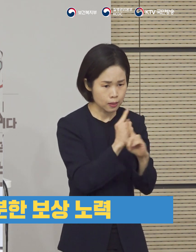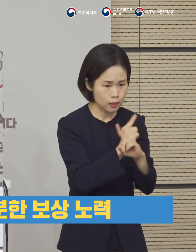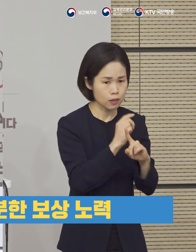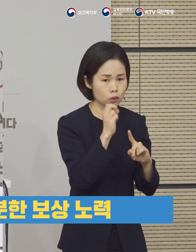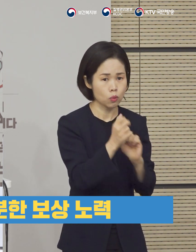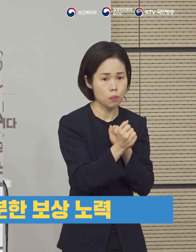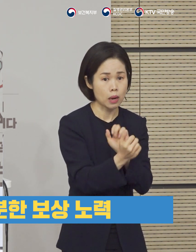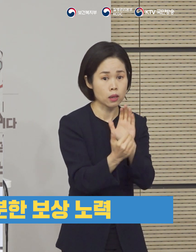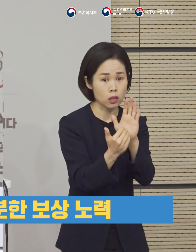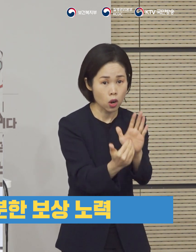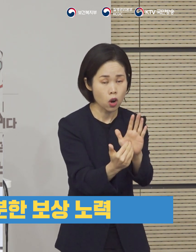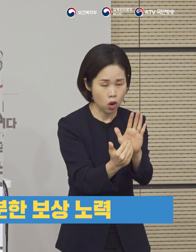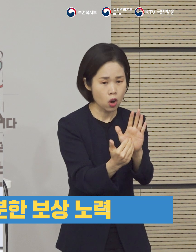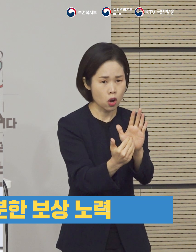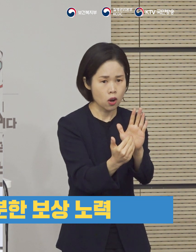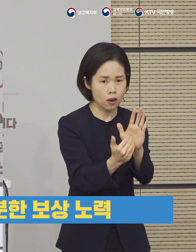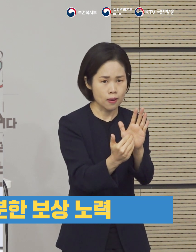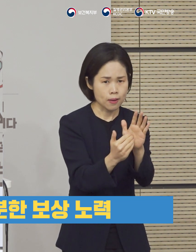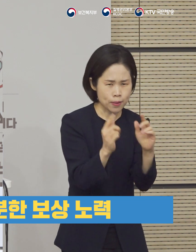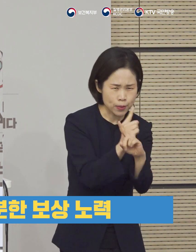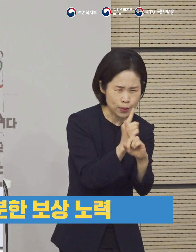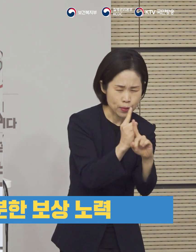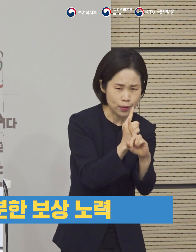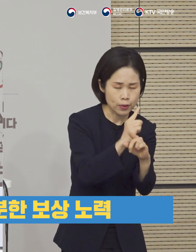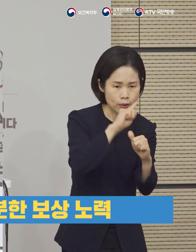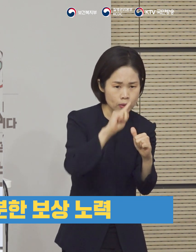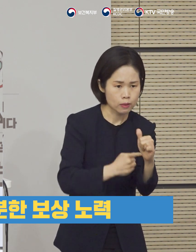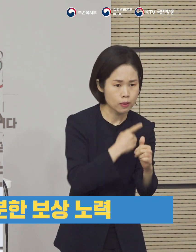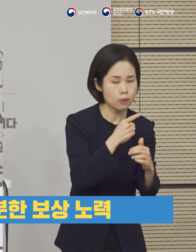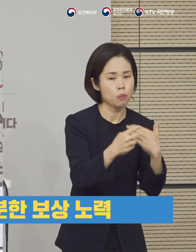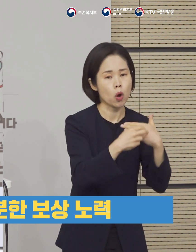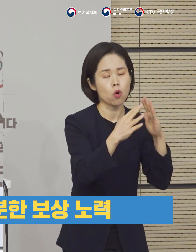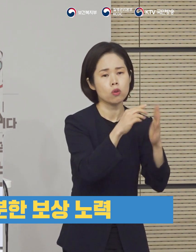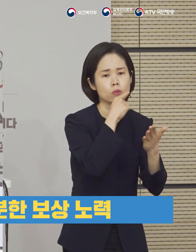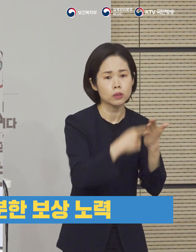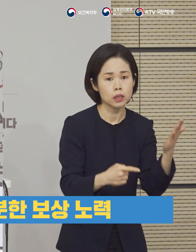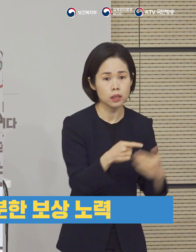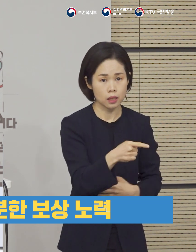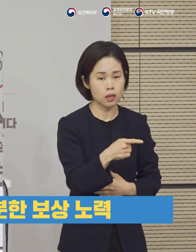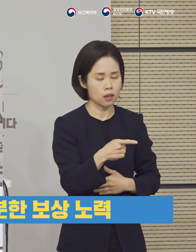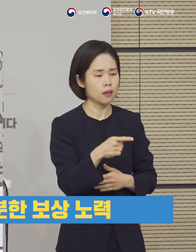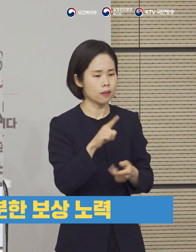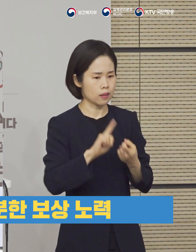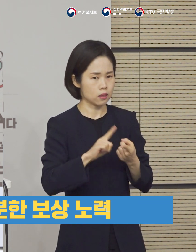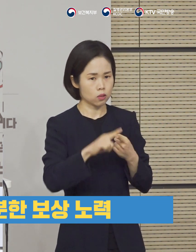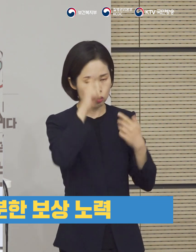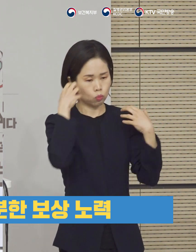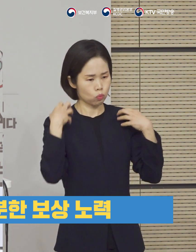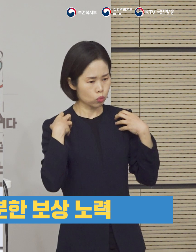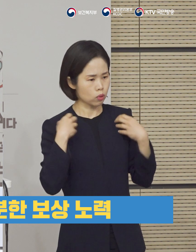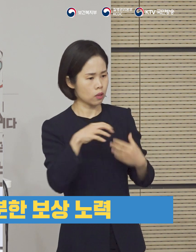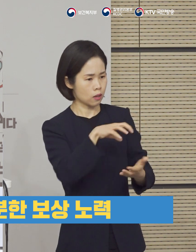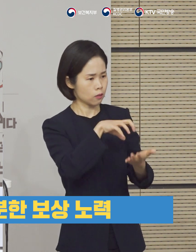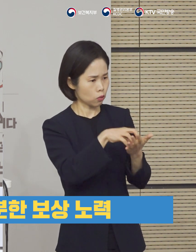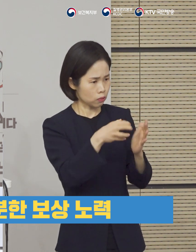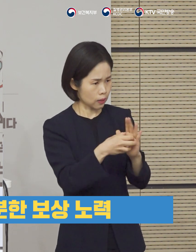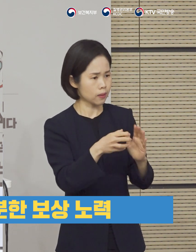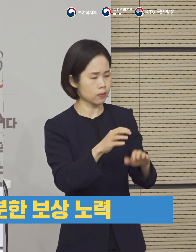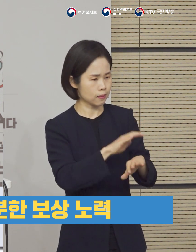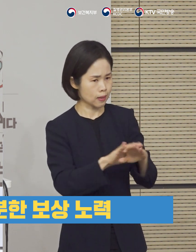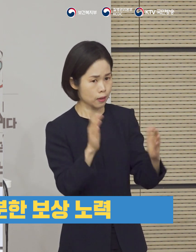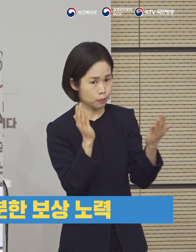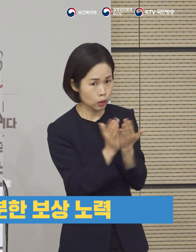코로나19의 진료와 또 방역의 필요한 조치를 취하는 데 있어서 발생한 손실을 최대한